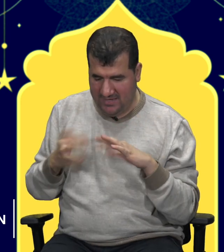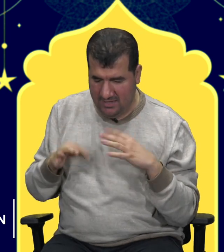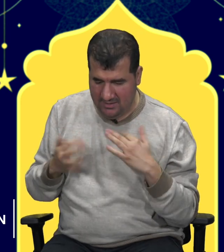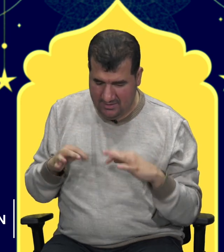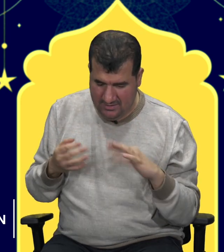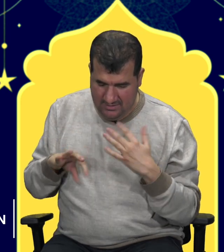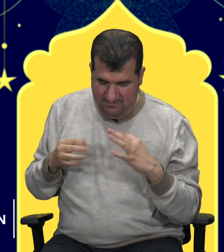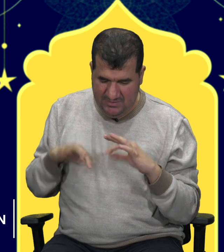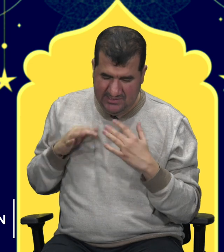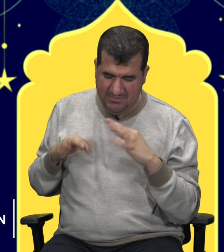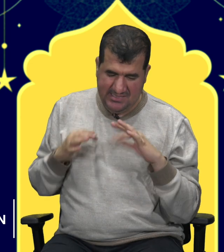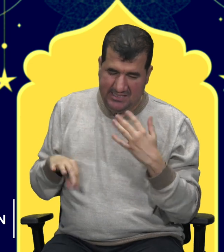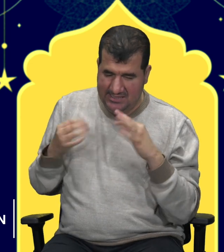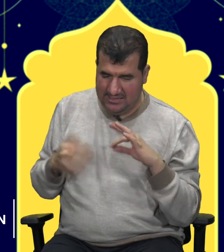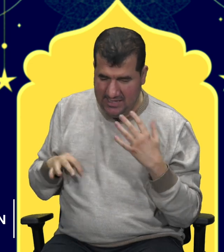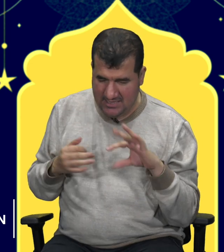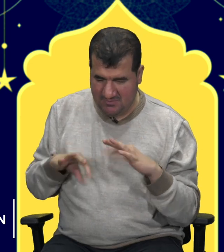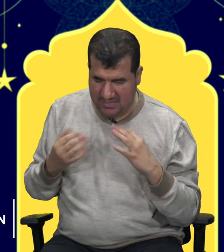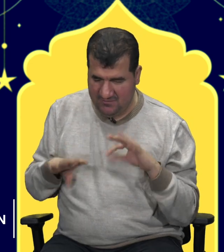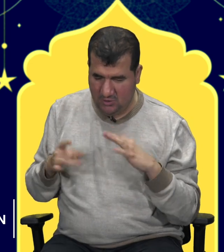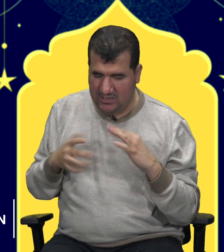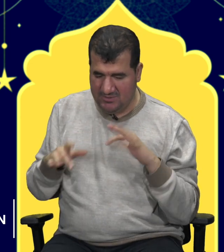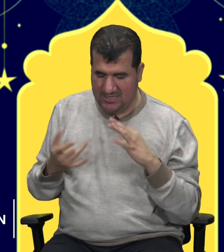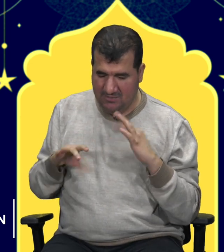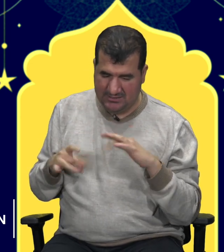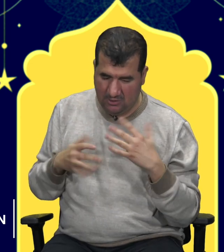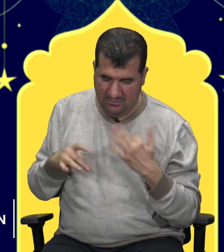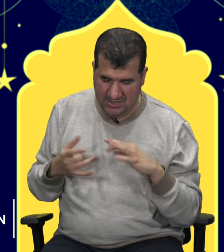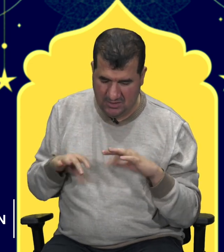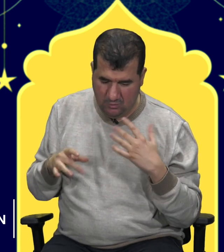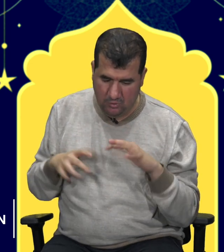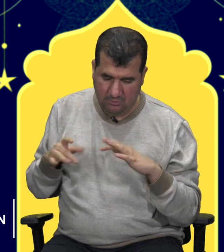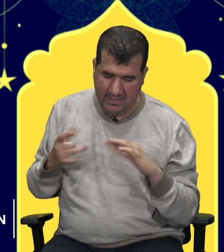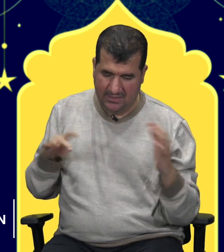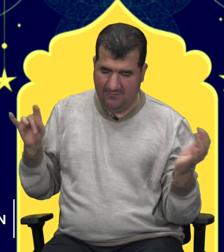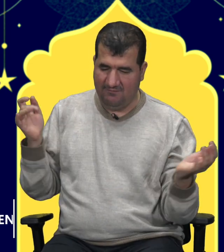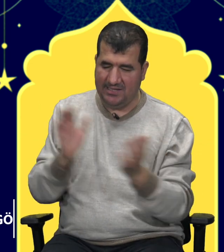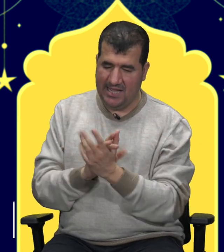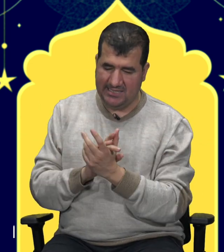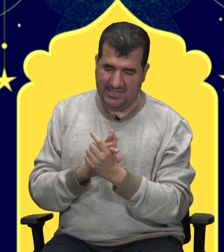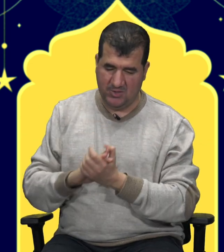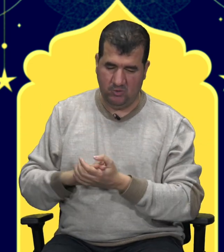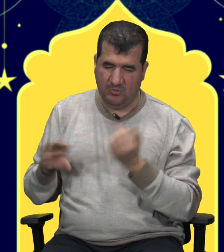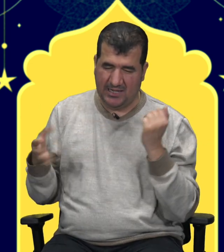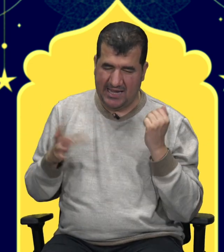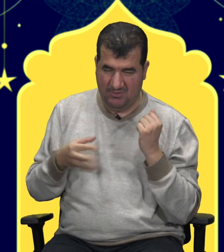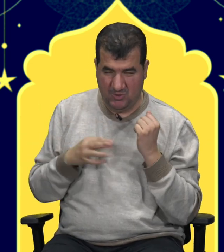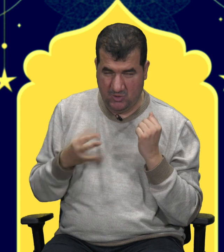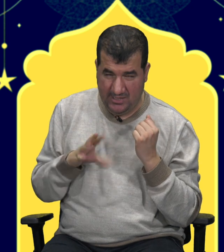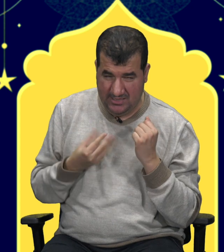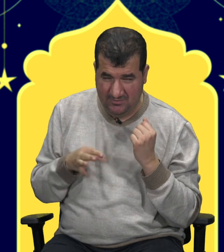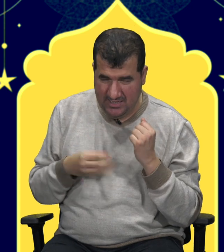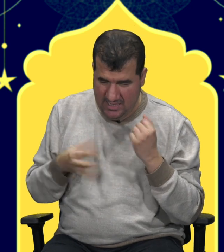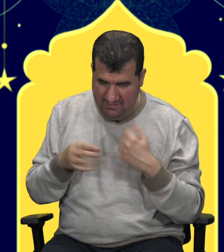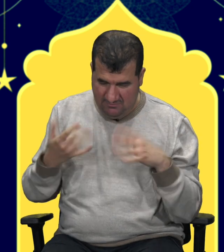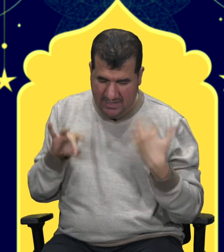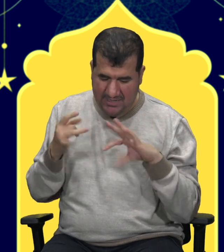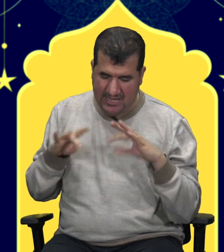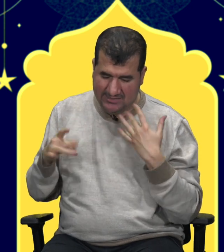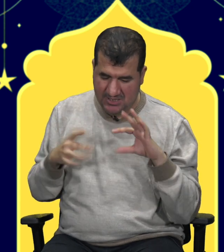bildirim zilini açmayı videolarımızdan haberdar olmak için unutmayın. Lalla klasik YouTuberlar gibi söyledim. Evet Bayram kardeşim hoş